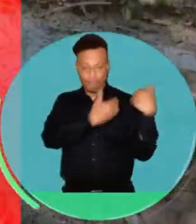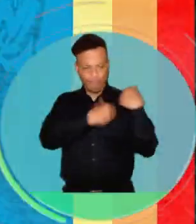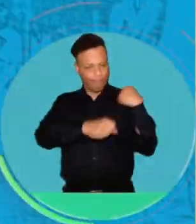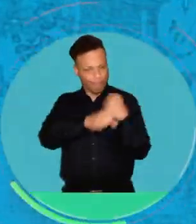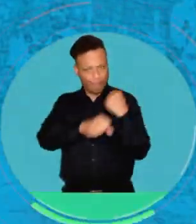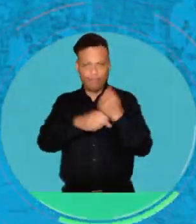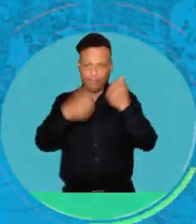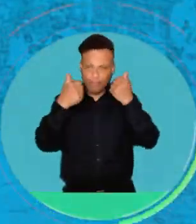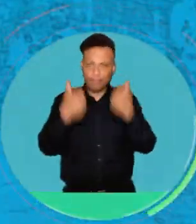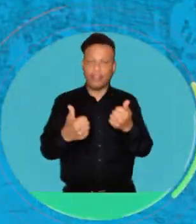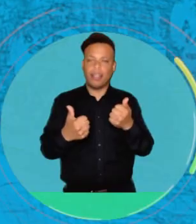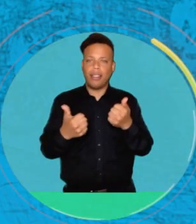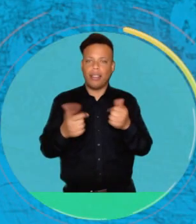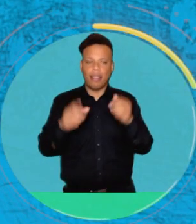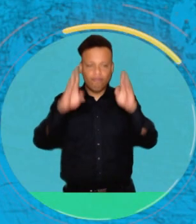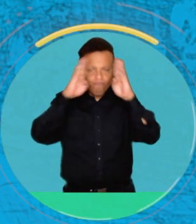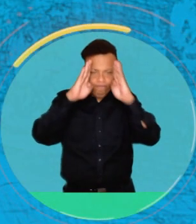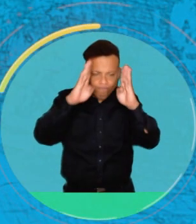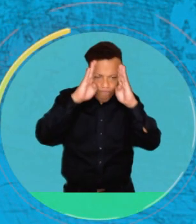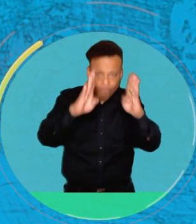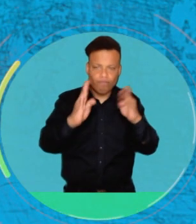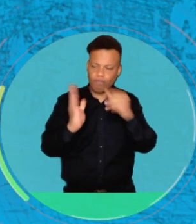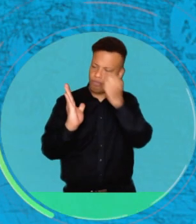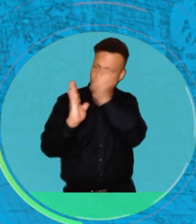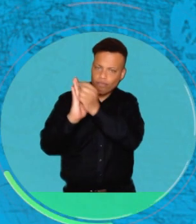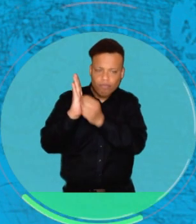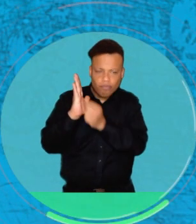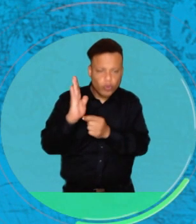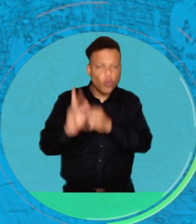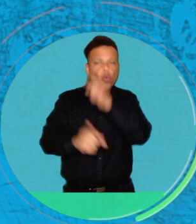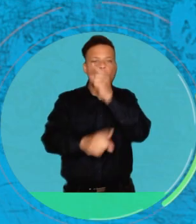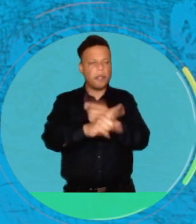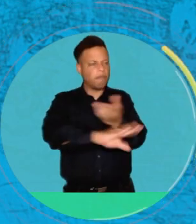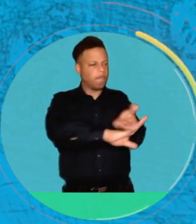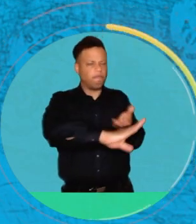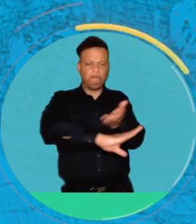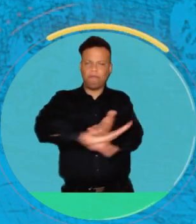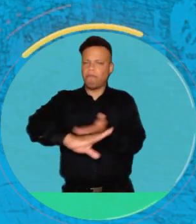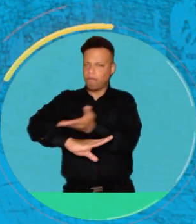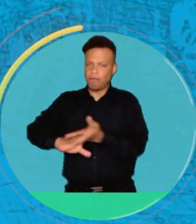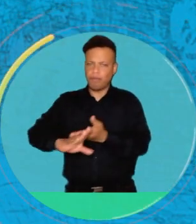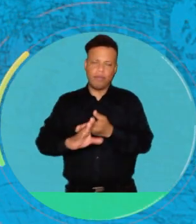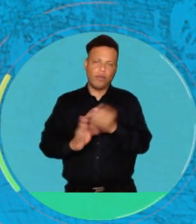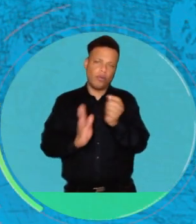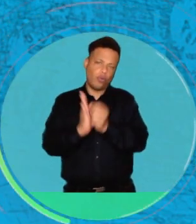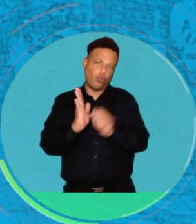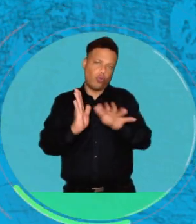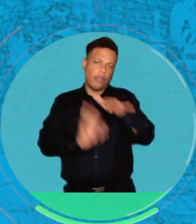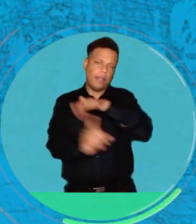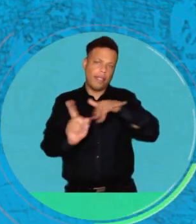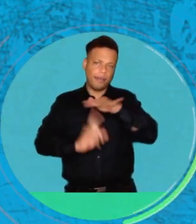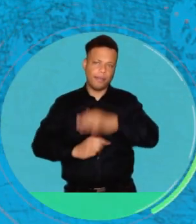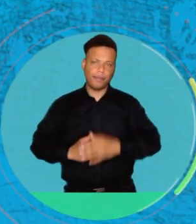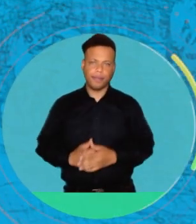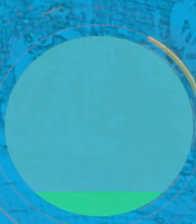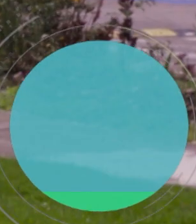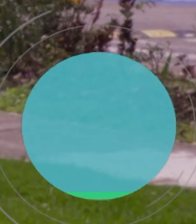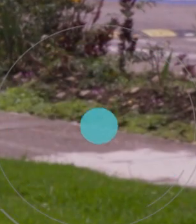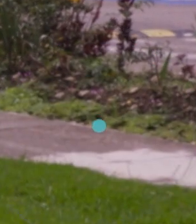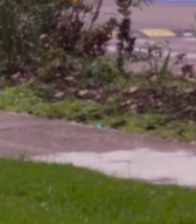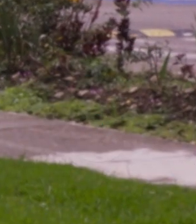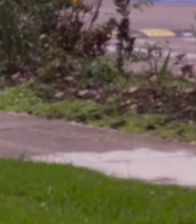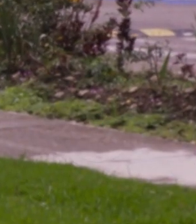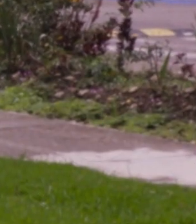realmente se ponga a hacer su tarea bien y empiece realmente a estar pendiente y haciendo cumplir todos los requerimientos ambientales.